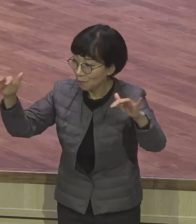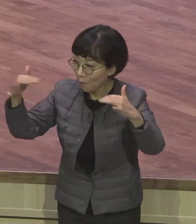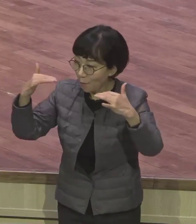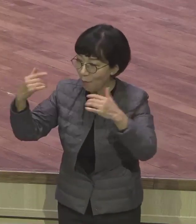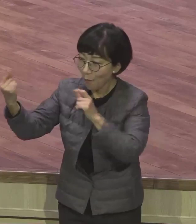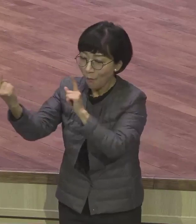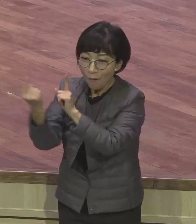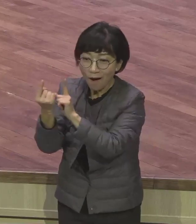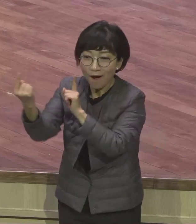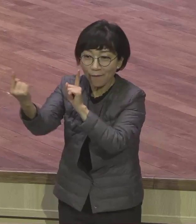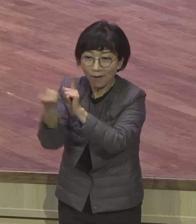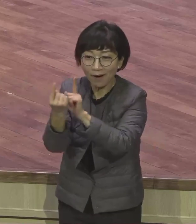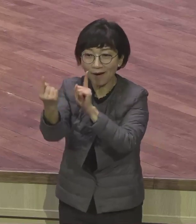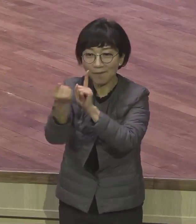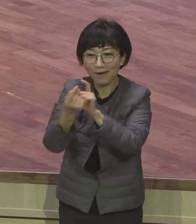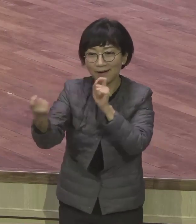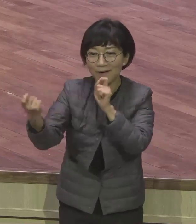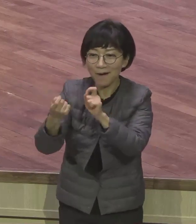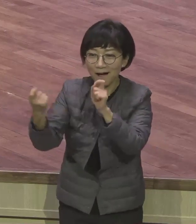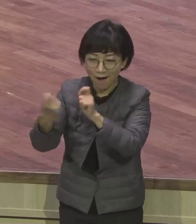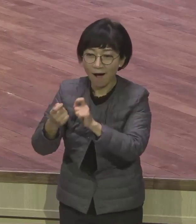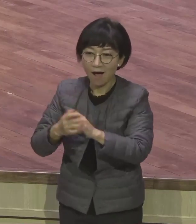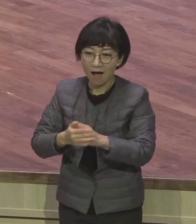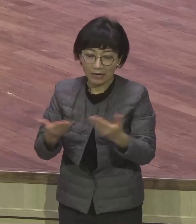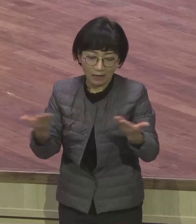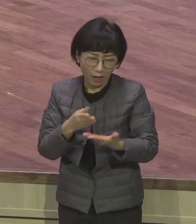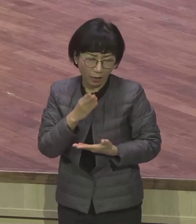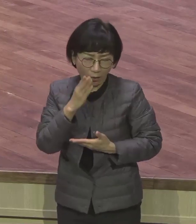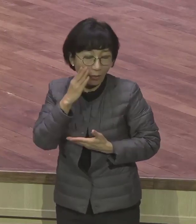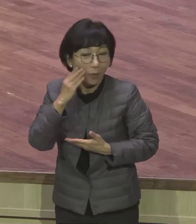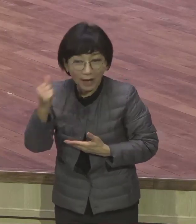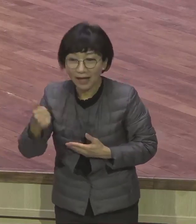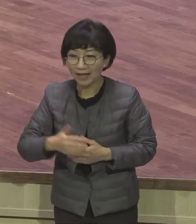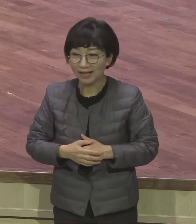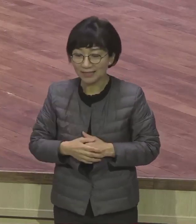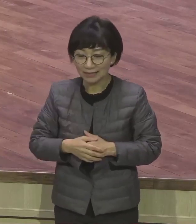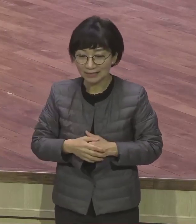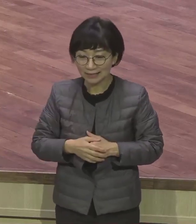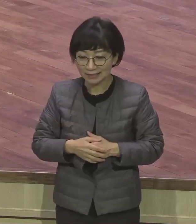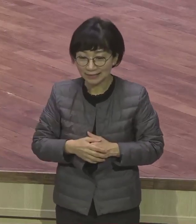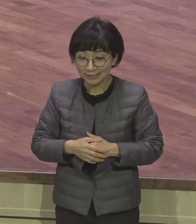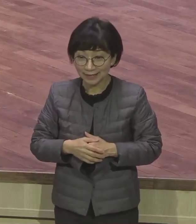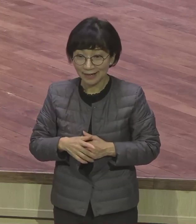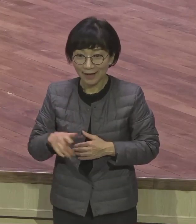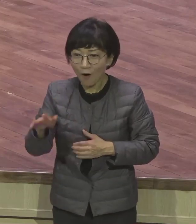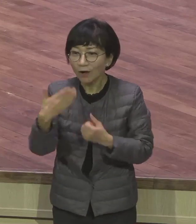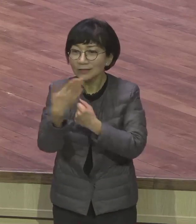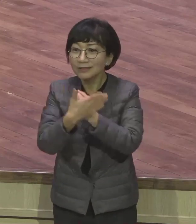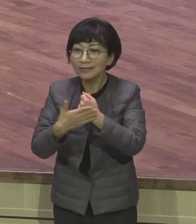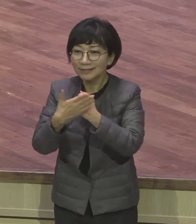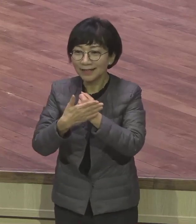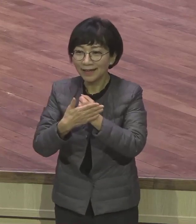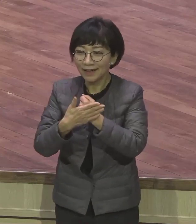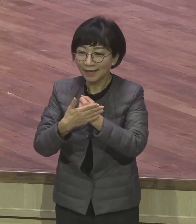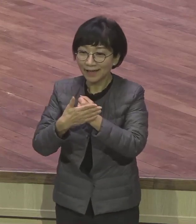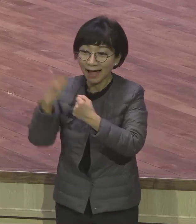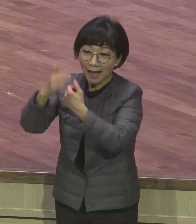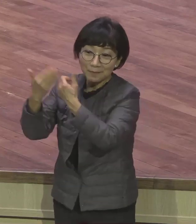사람이 오면서 이상하게 쫙쫙쫙 풀려 그냥 내가 은혜 받은 것밖에 없는데 이상하게 삶이